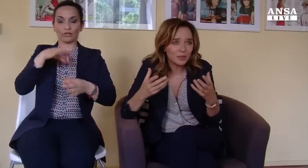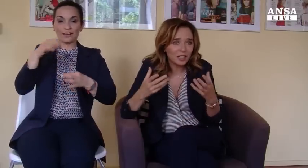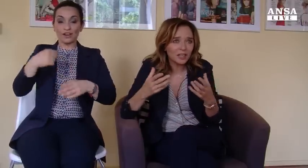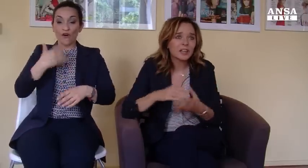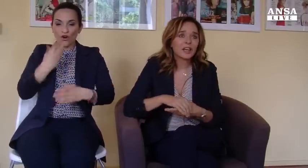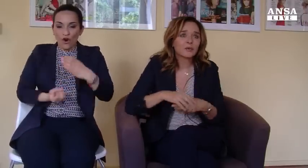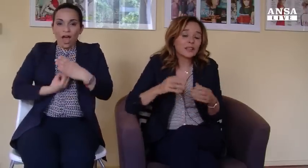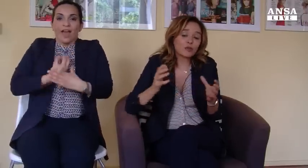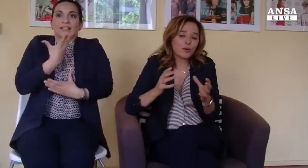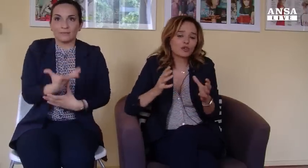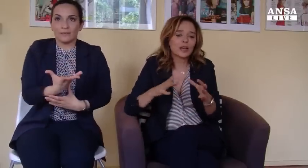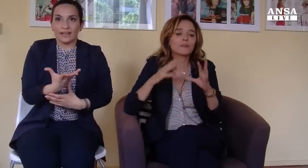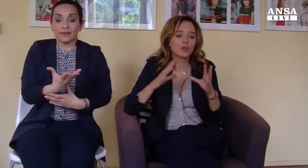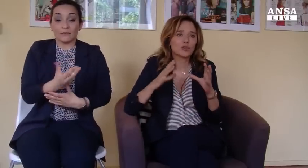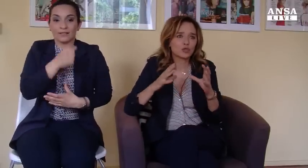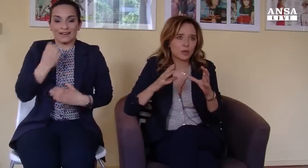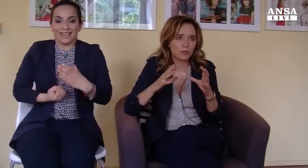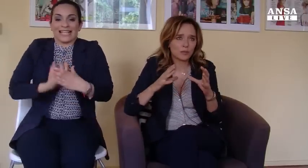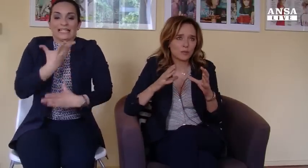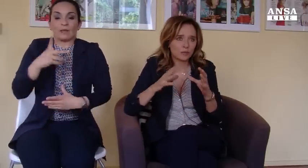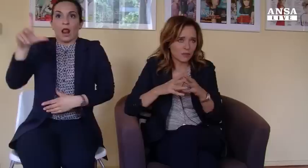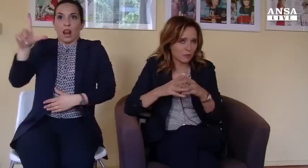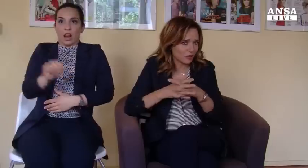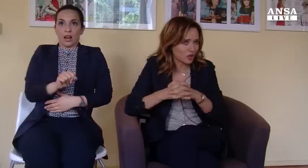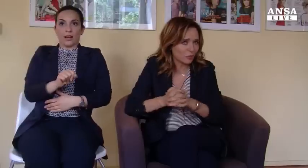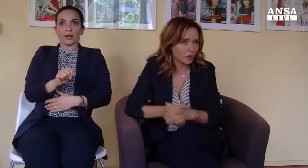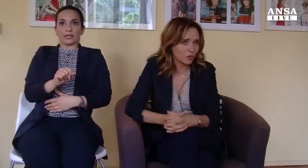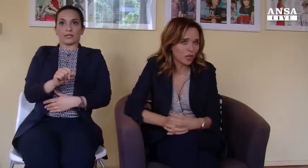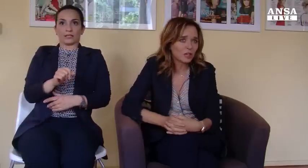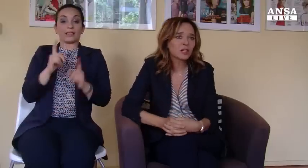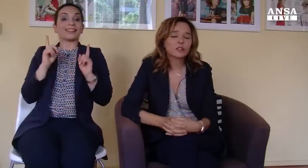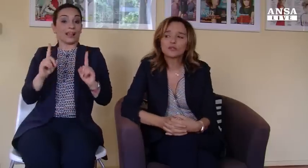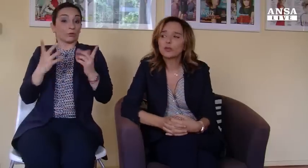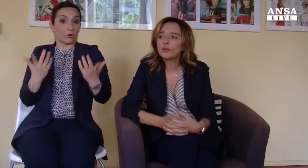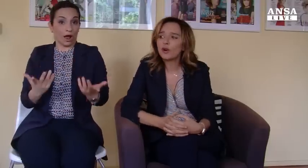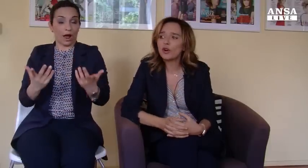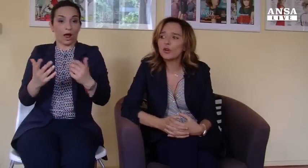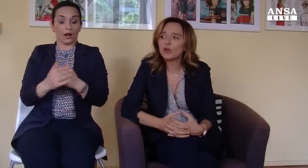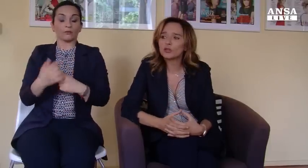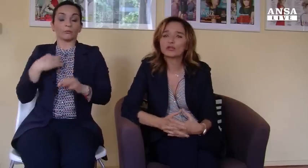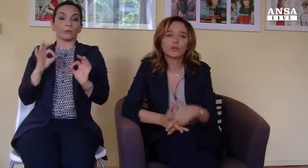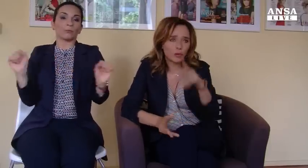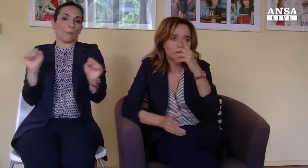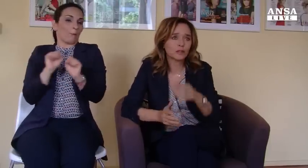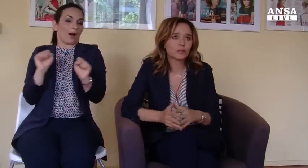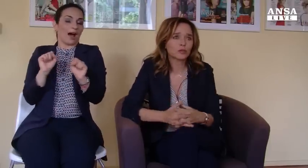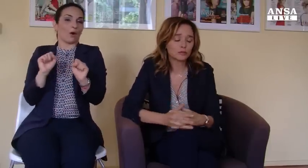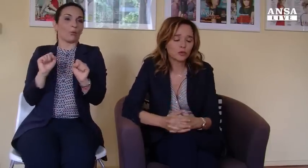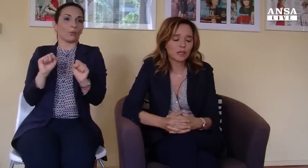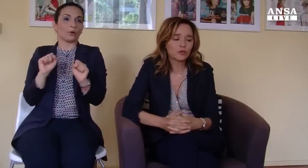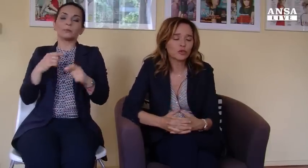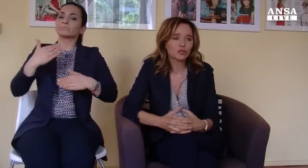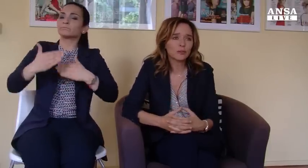esprimere. E quindi avevo poco tempo, questo mi faceva paura. Dopo un po',